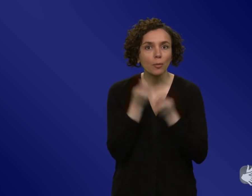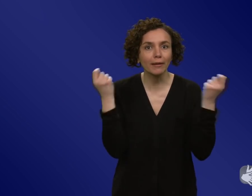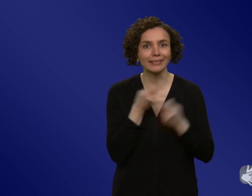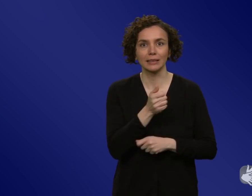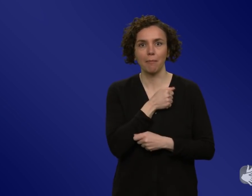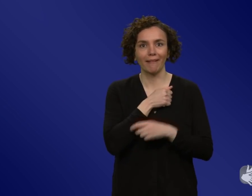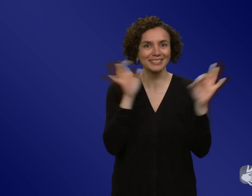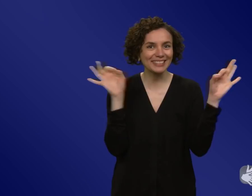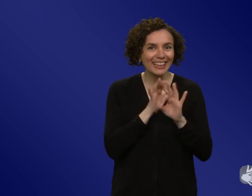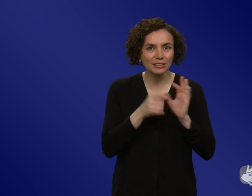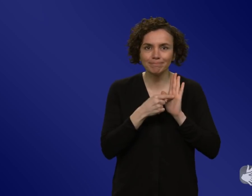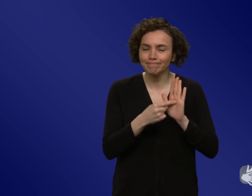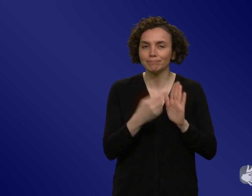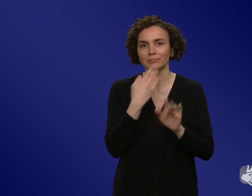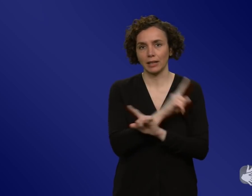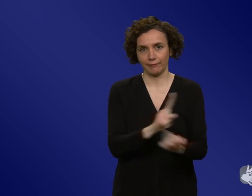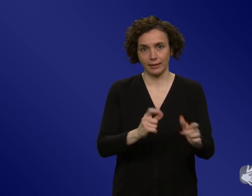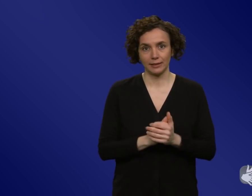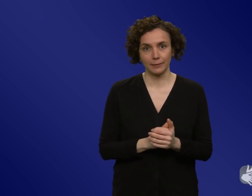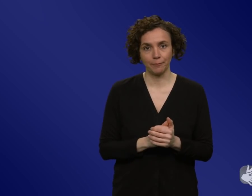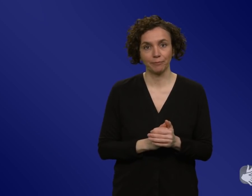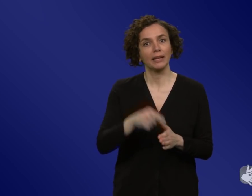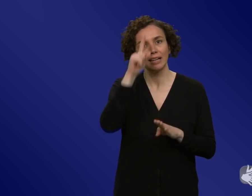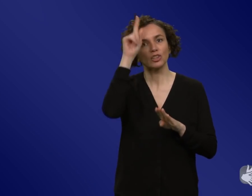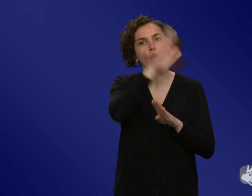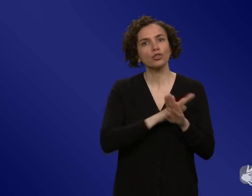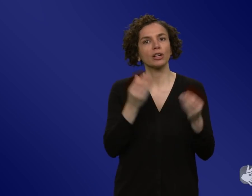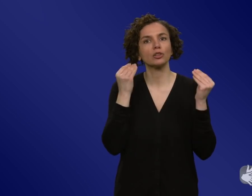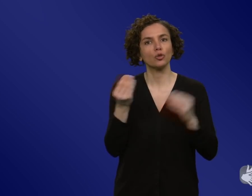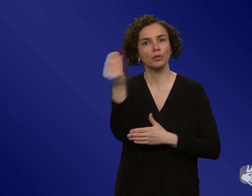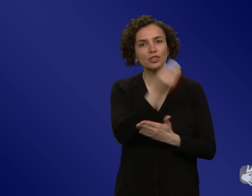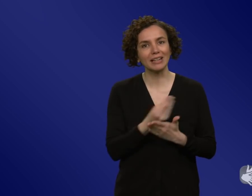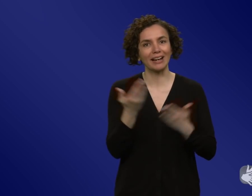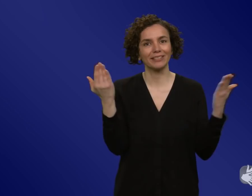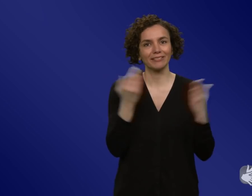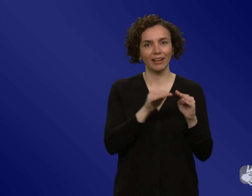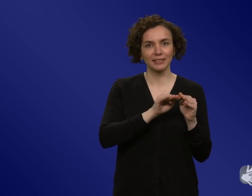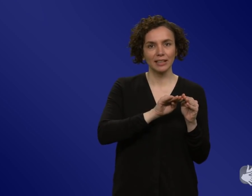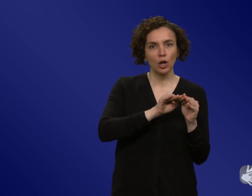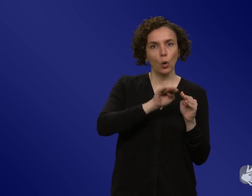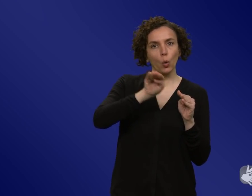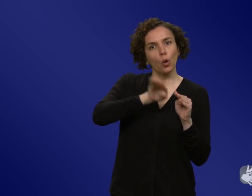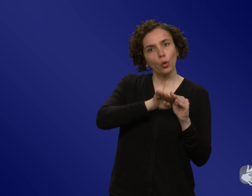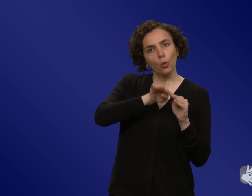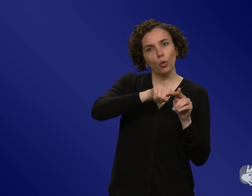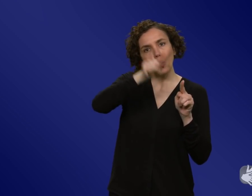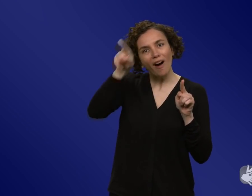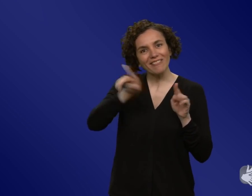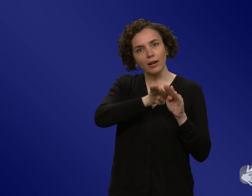gesehen haben, sind häufig so steigende Kurven, die so ein Bedrohungsszenario aufgemacht haben. Wie steigen jetzt die,